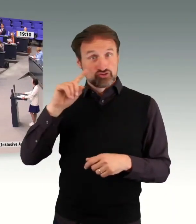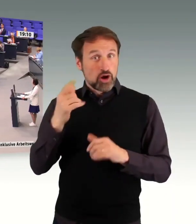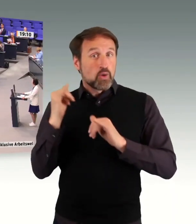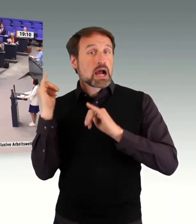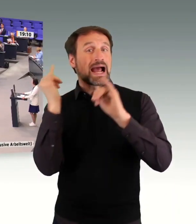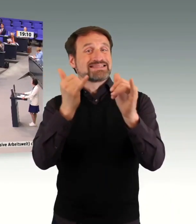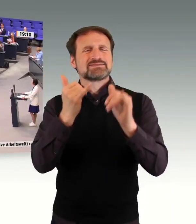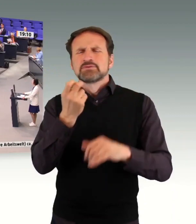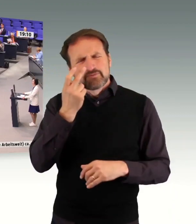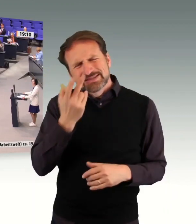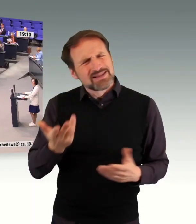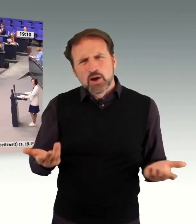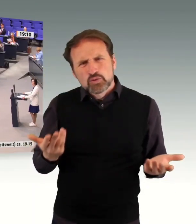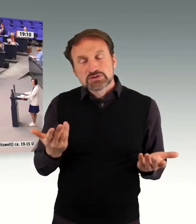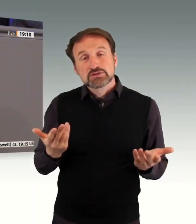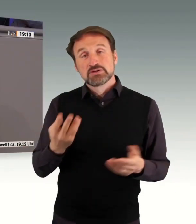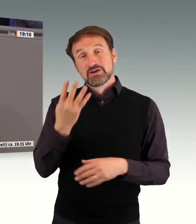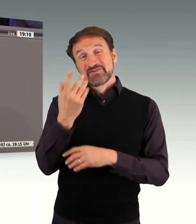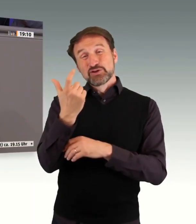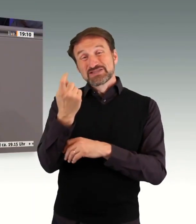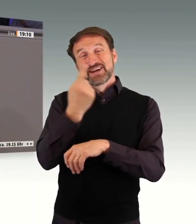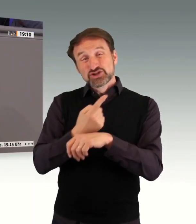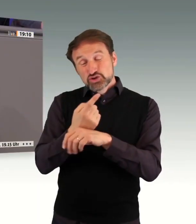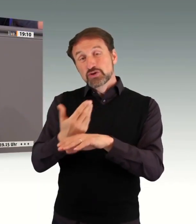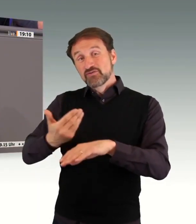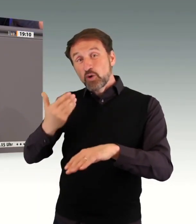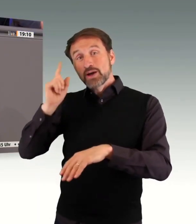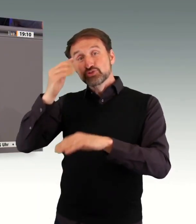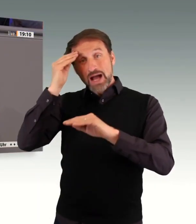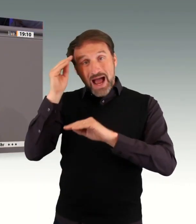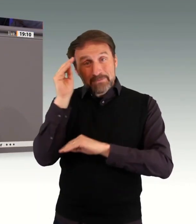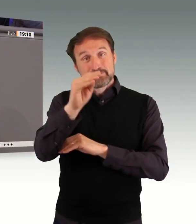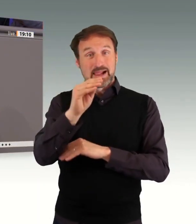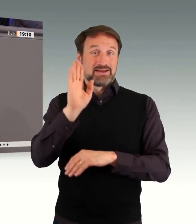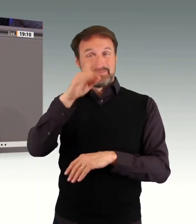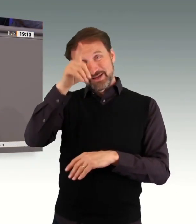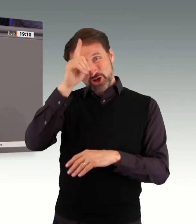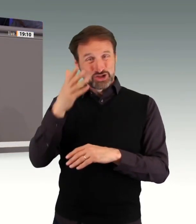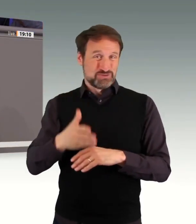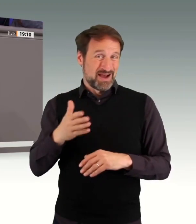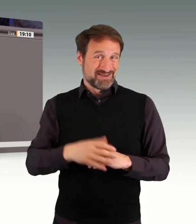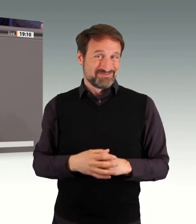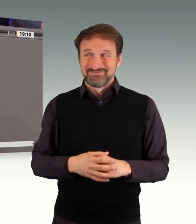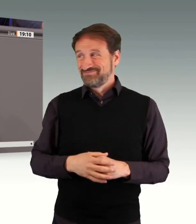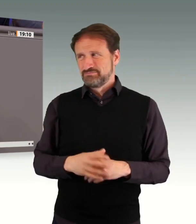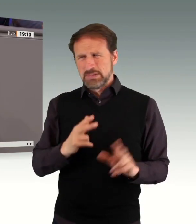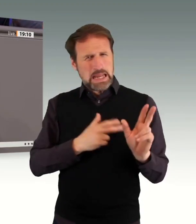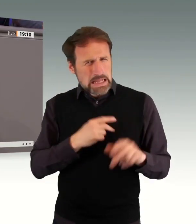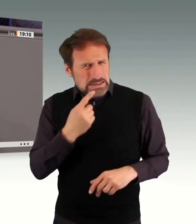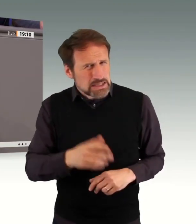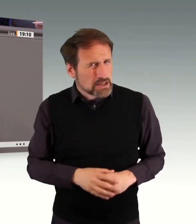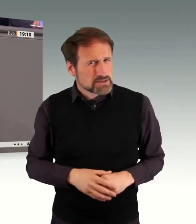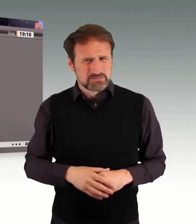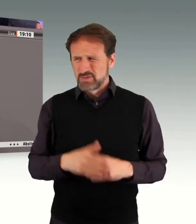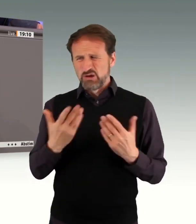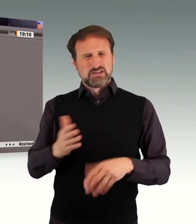momentan? 24 Stunden vorher müssen Sie sich anmelden bei der Deutschen Bahn. Ehrlich gesagt, ich finde, das ist aus der